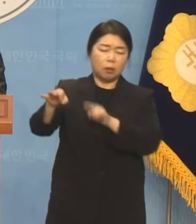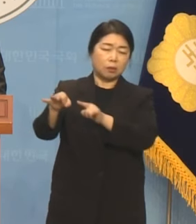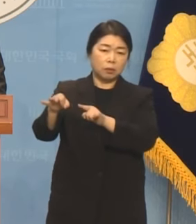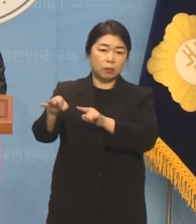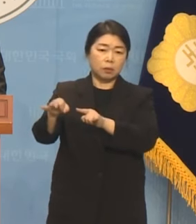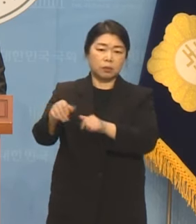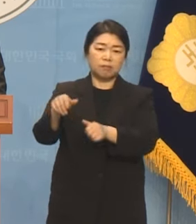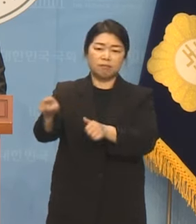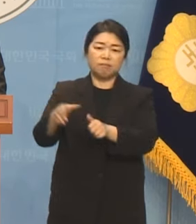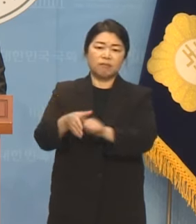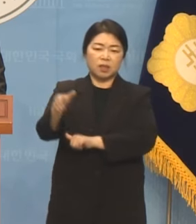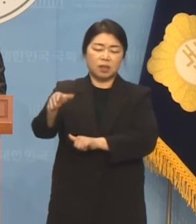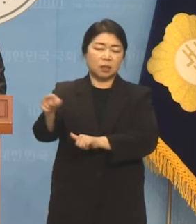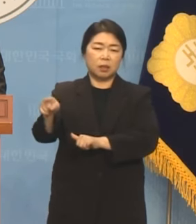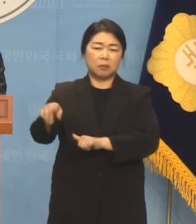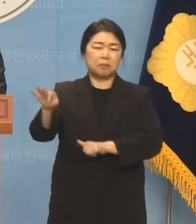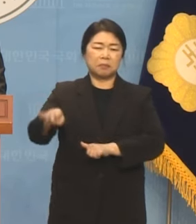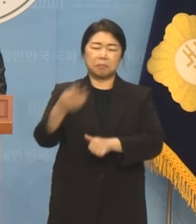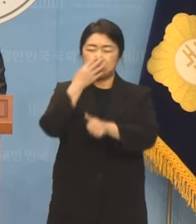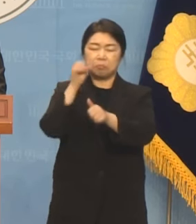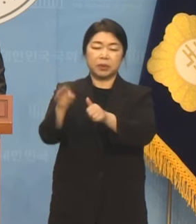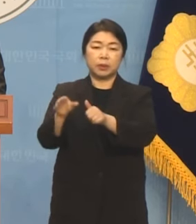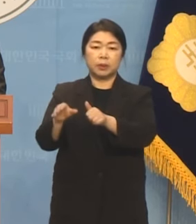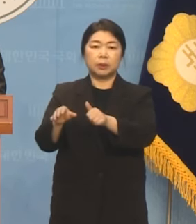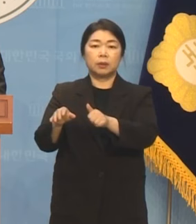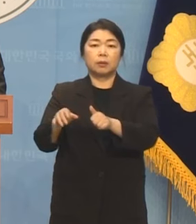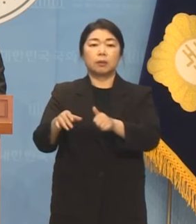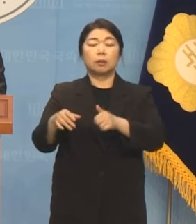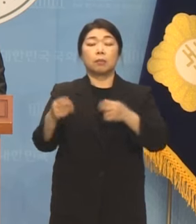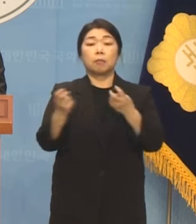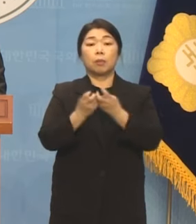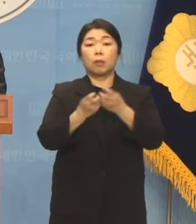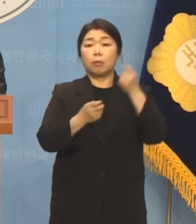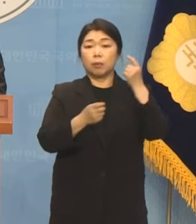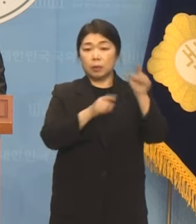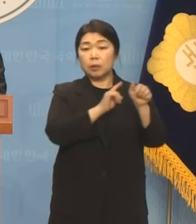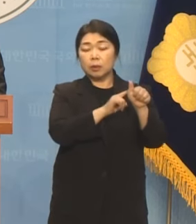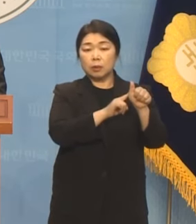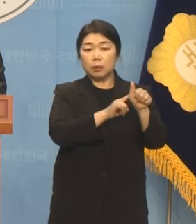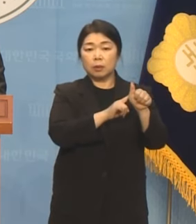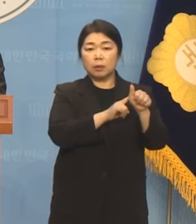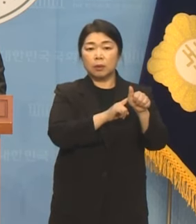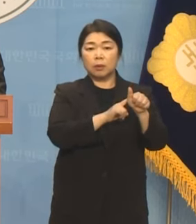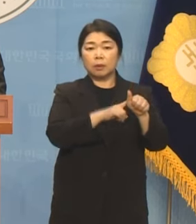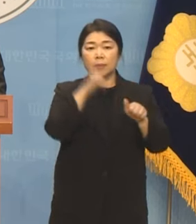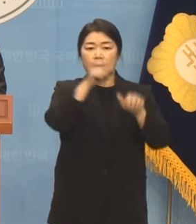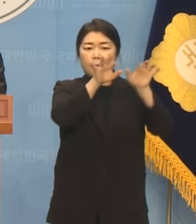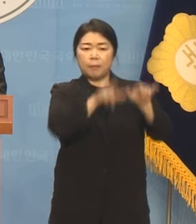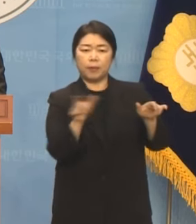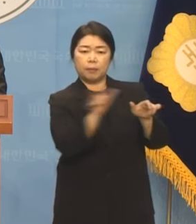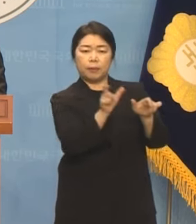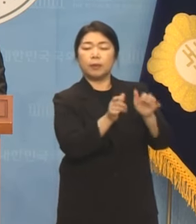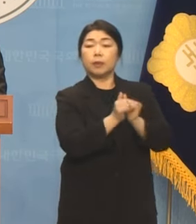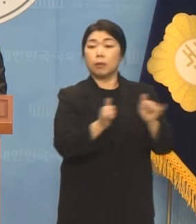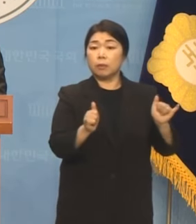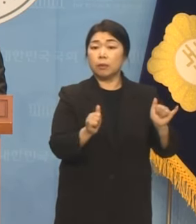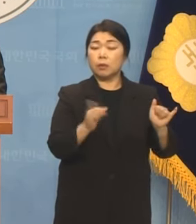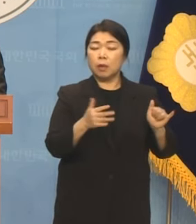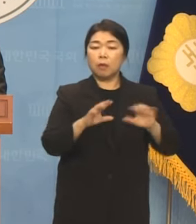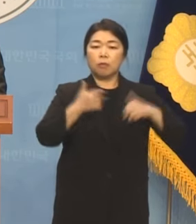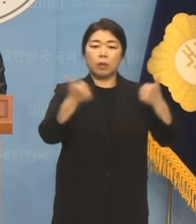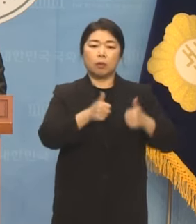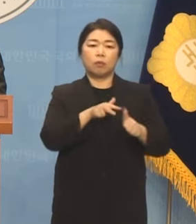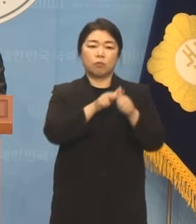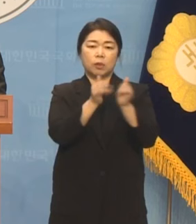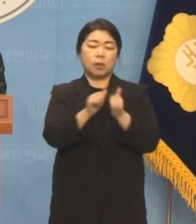깎아내리는 방법으로밖에 표현하지 못하는 사람은 악플러일 뿐이지 국회의원 후보의 자격이 없습니다.